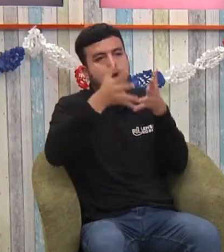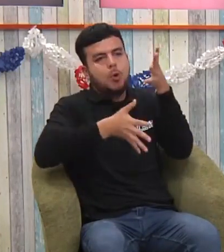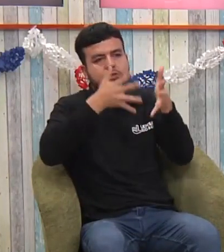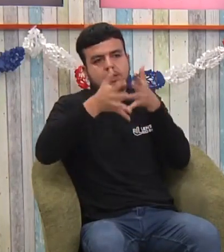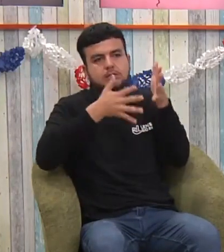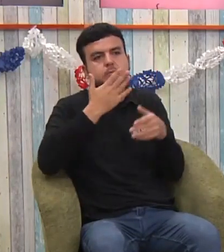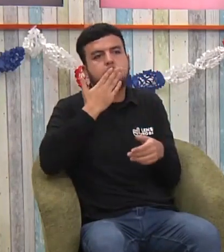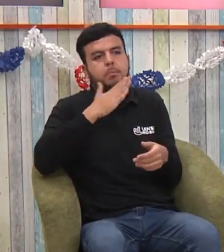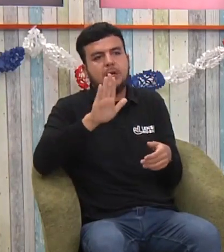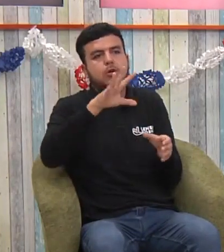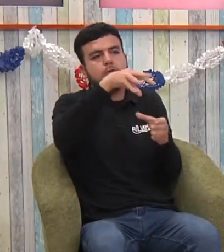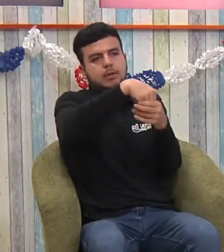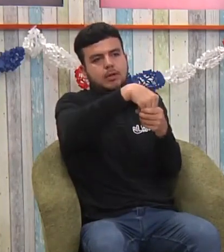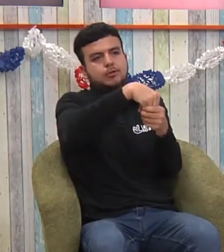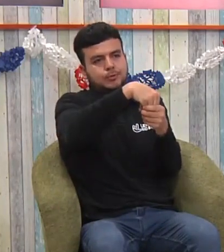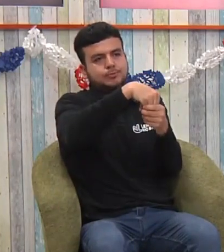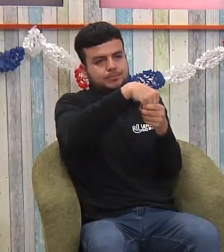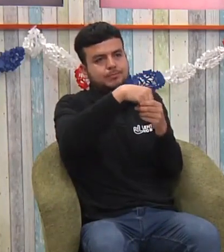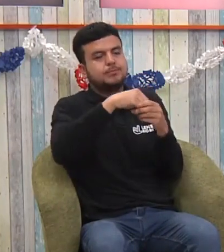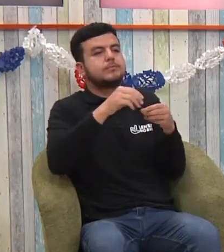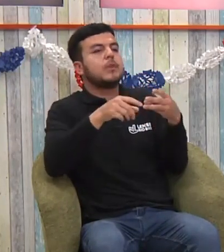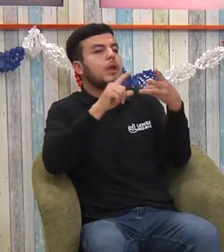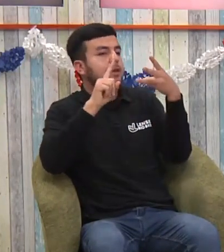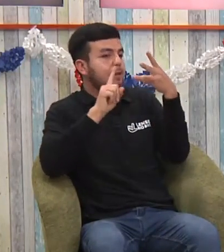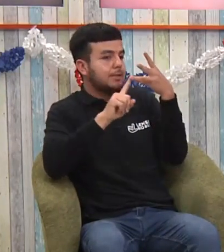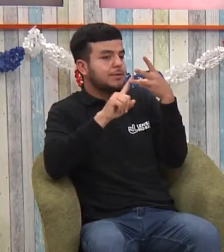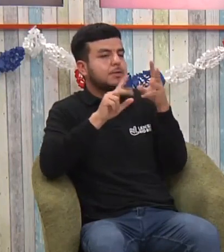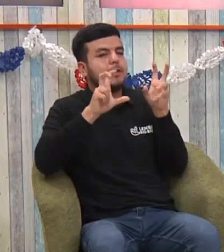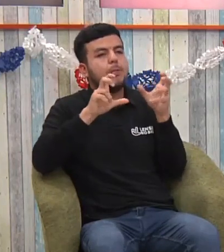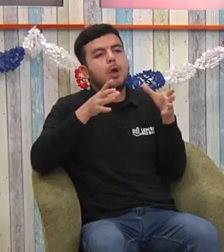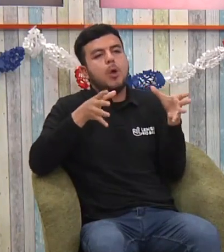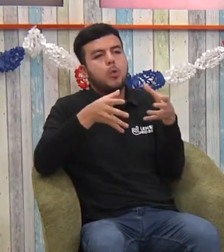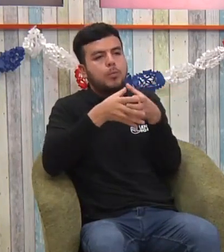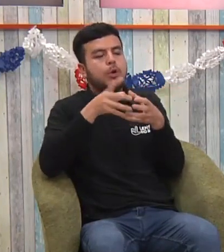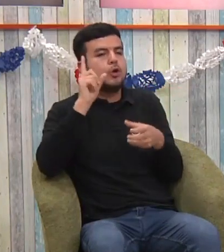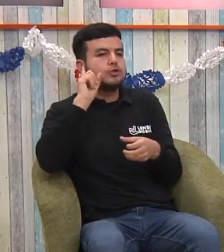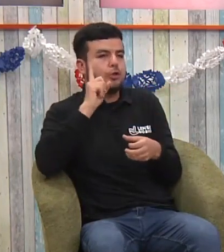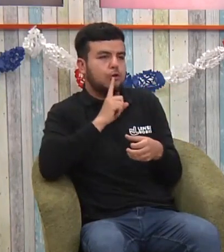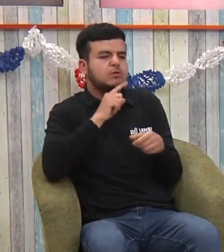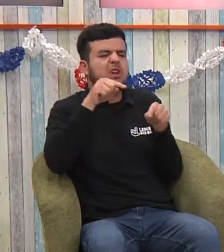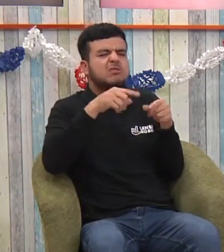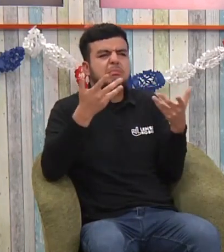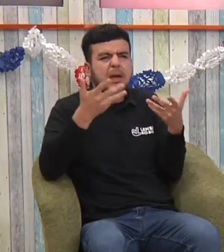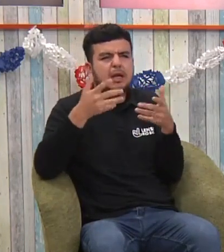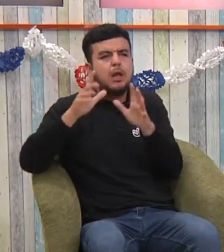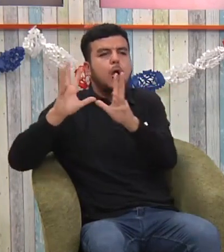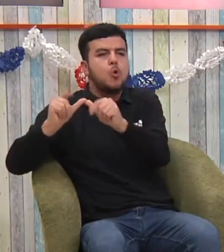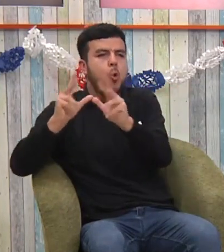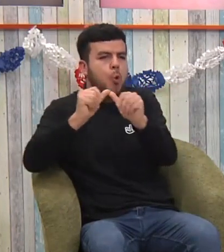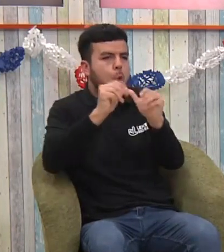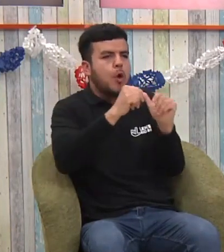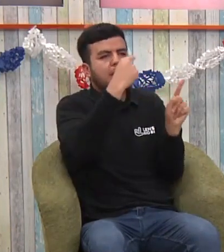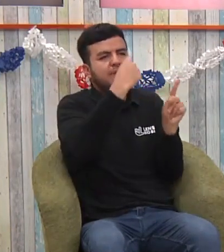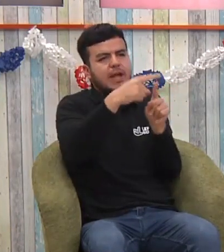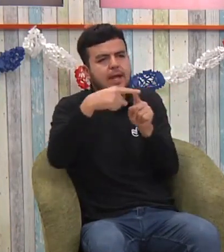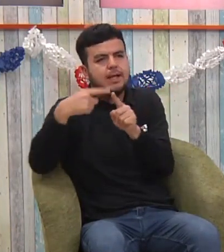la participación en esos espacios que mencionabas tú, y también reconocer que somos parte de una comunidad, que hay